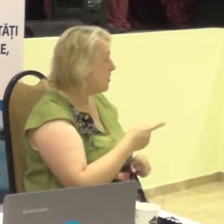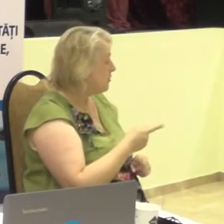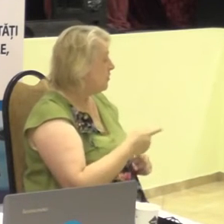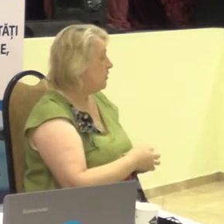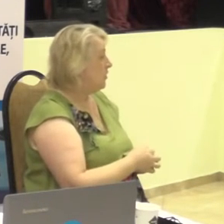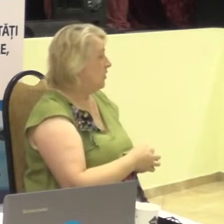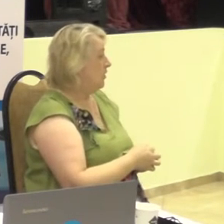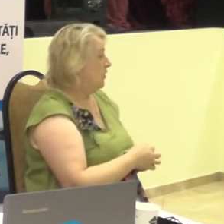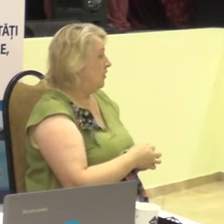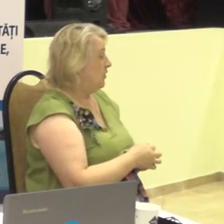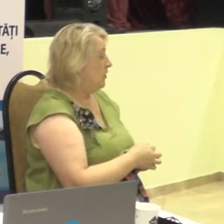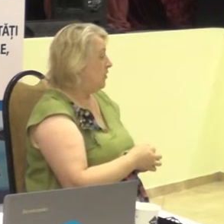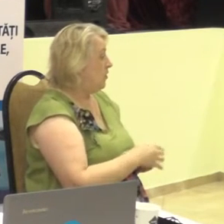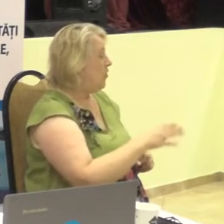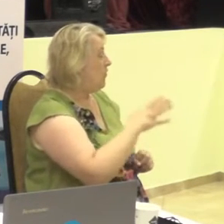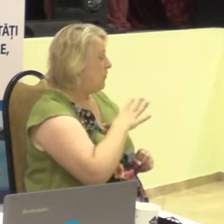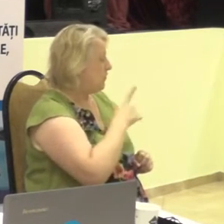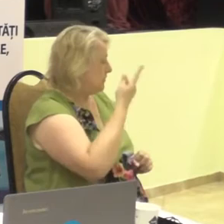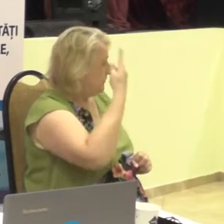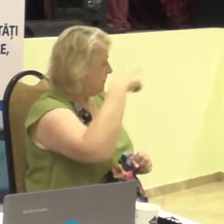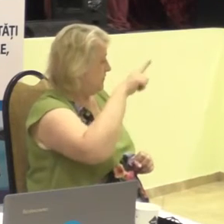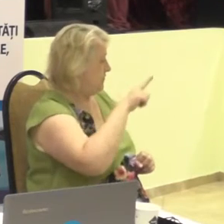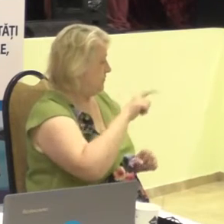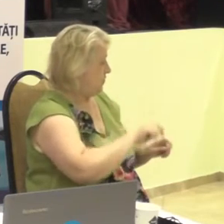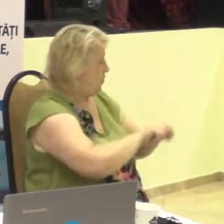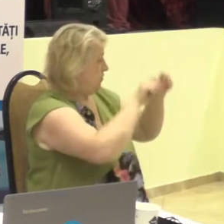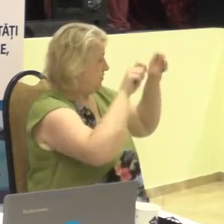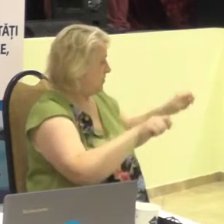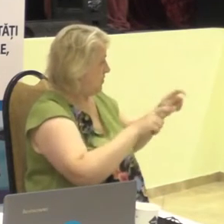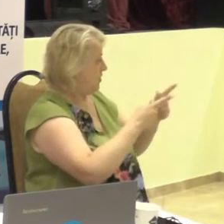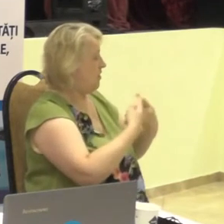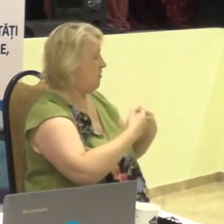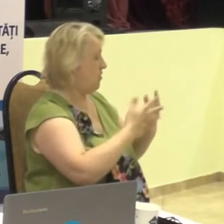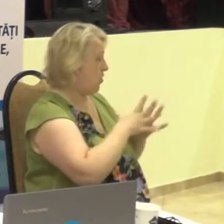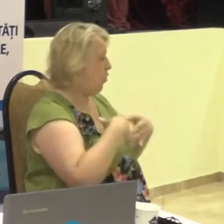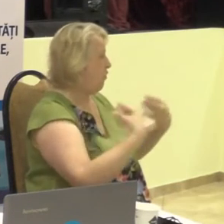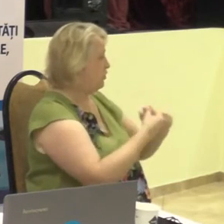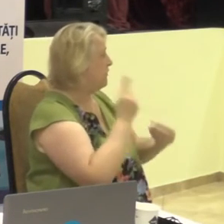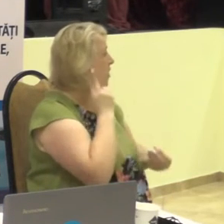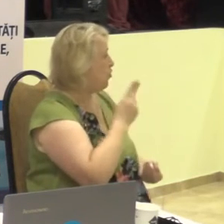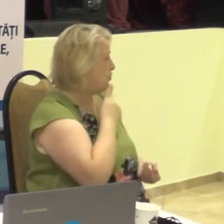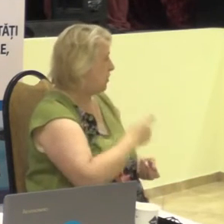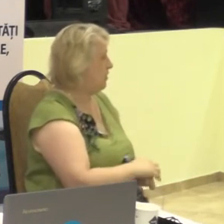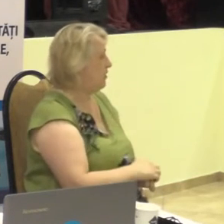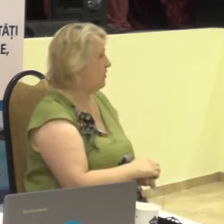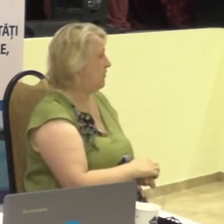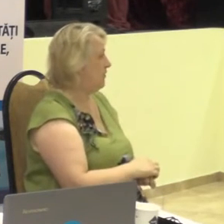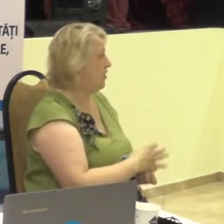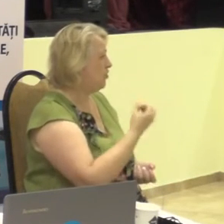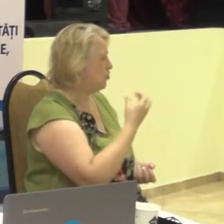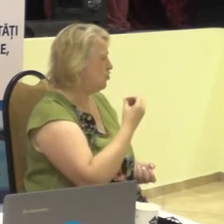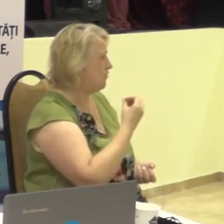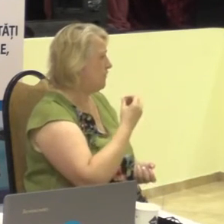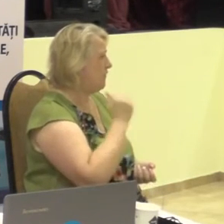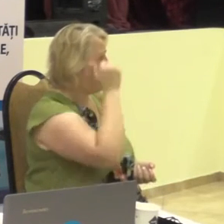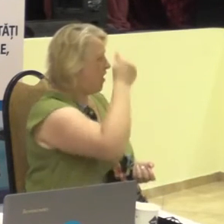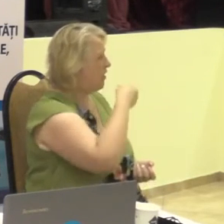a fost și creată Asociația Surțelor din Republica Moldova. Încă în anii